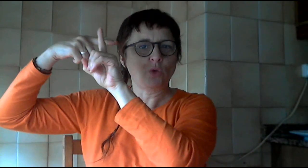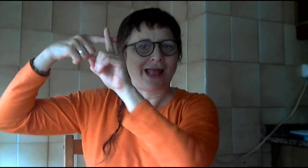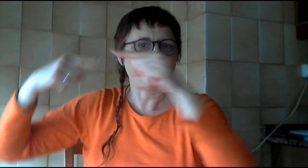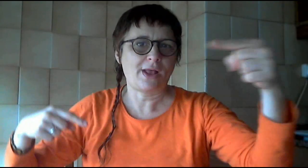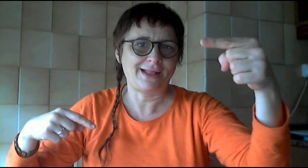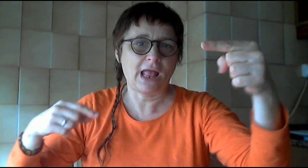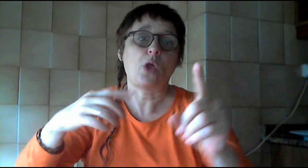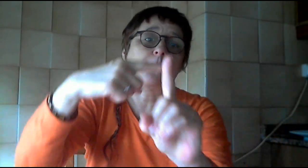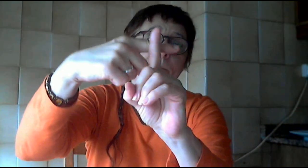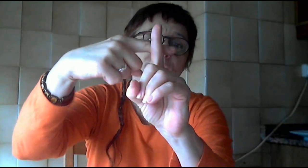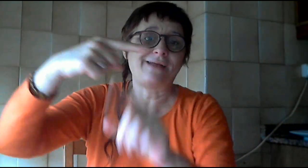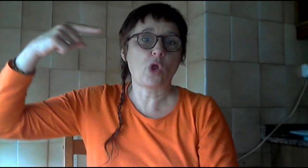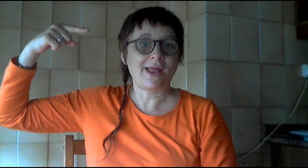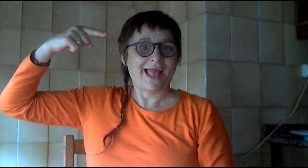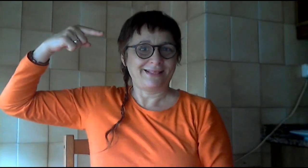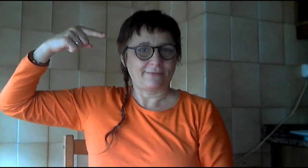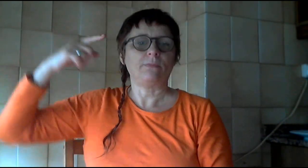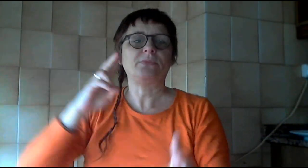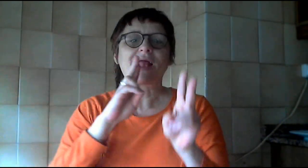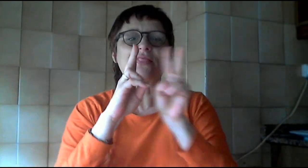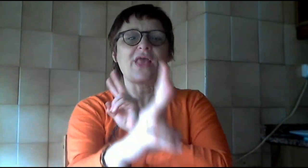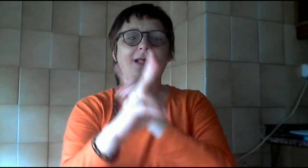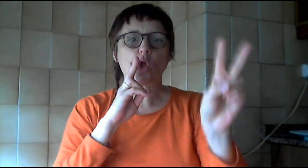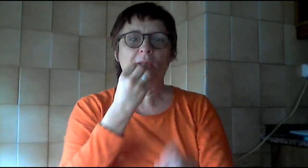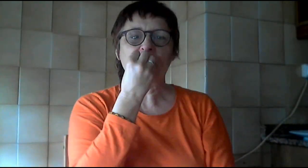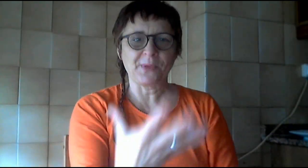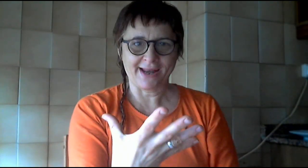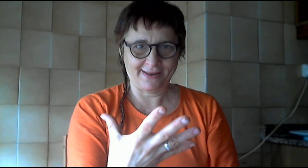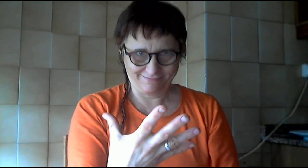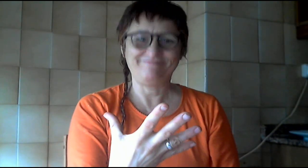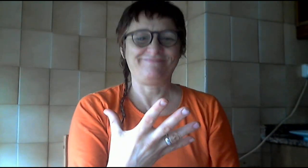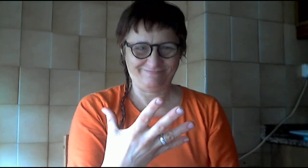Dependiendo si no lo preocupa del año que viene. Y con el Barça coge el despegue del Madrid del año pasado. Porque va pasando en juego.